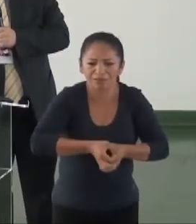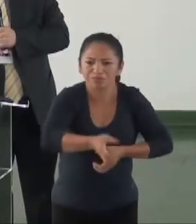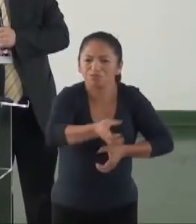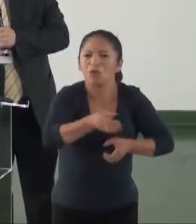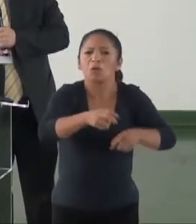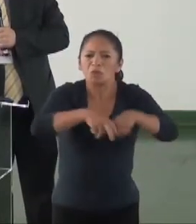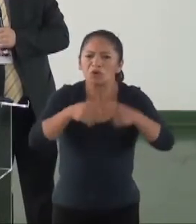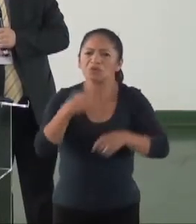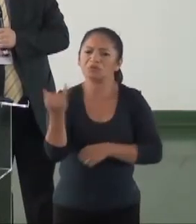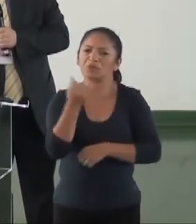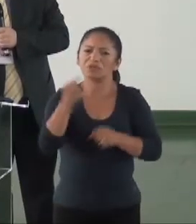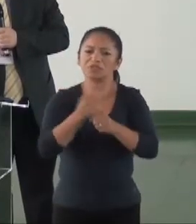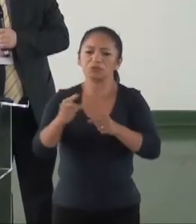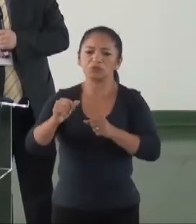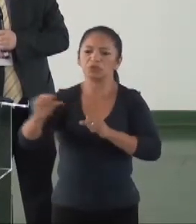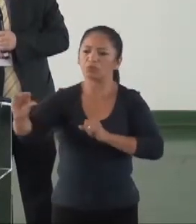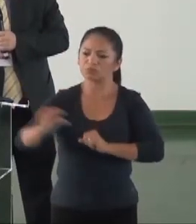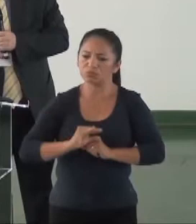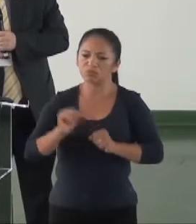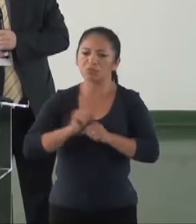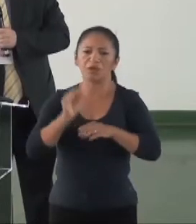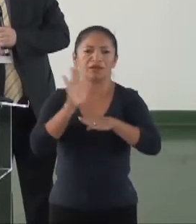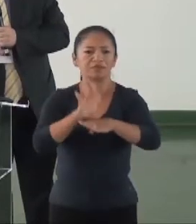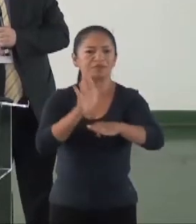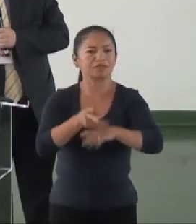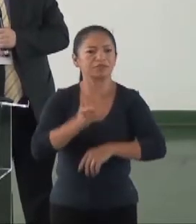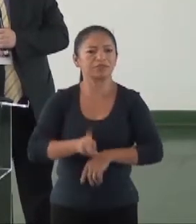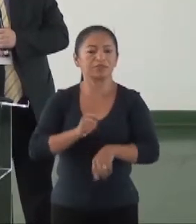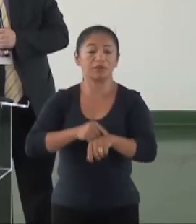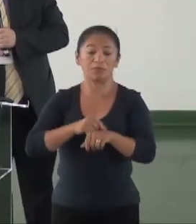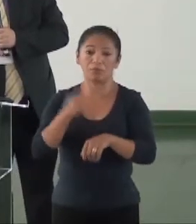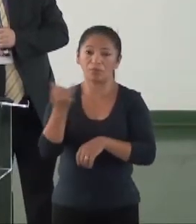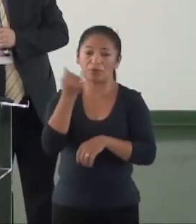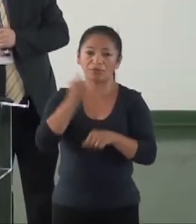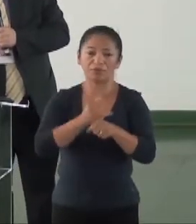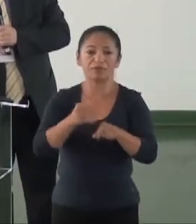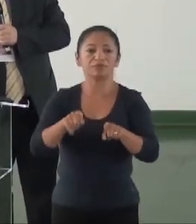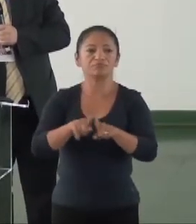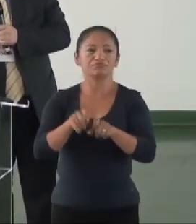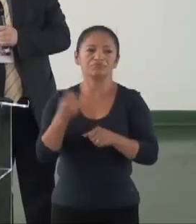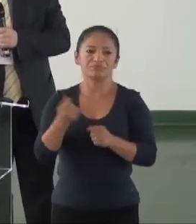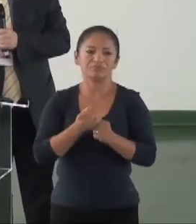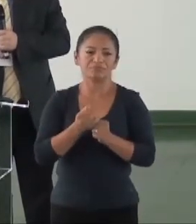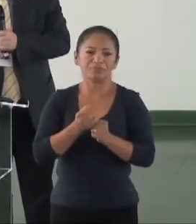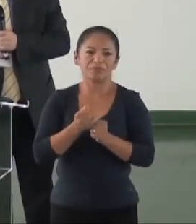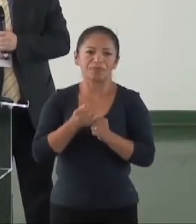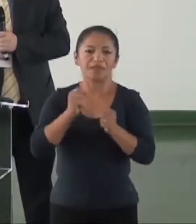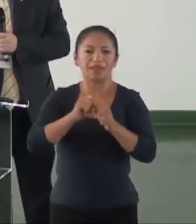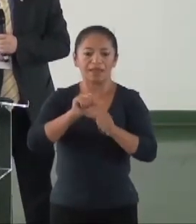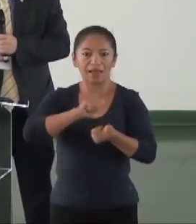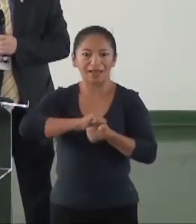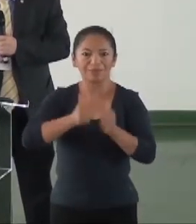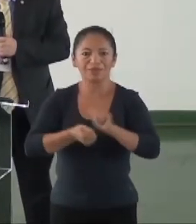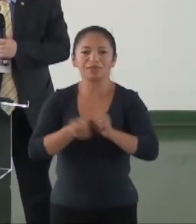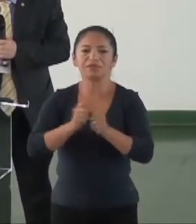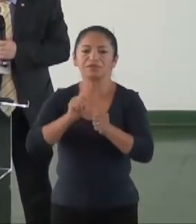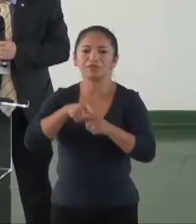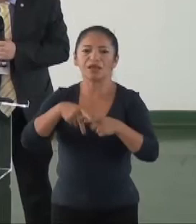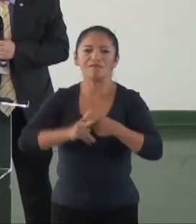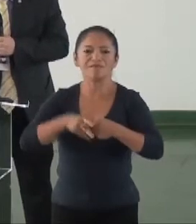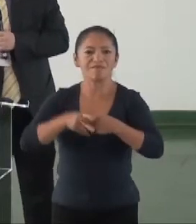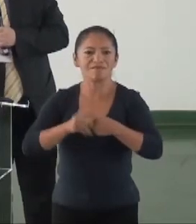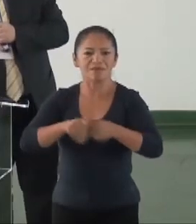aplicação eficaz da verba destinada à saúde do trabalhador e fomentar a interlocução entre a reabilitação profissional de